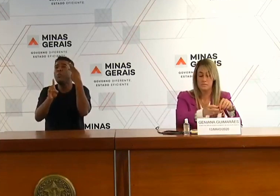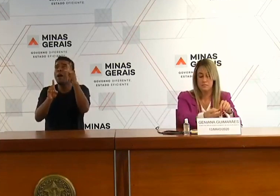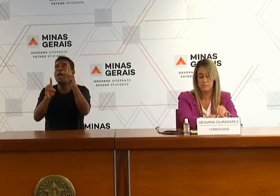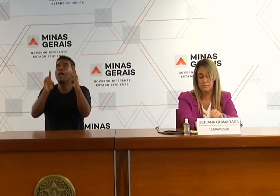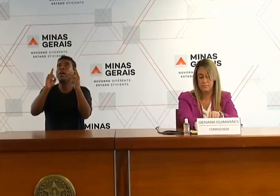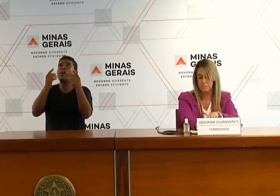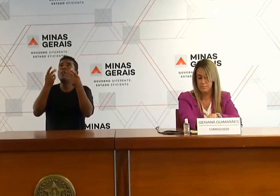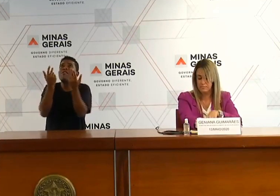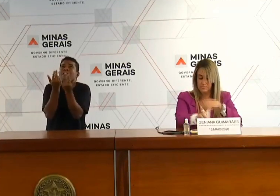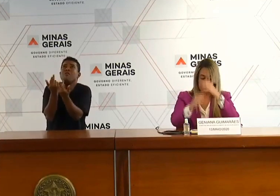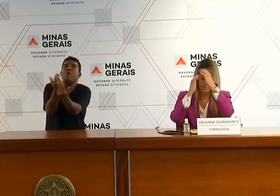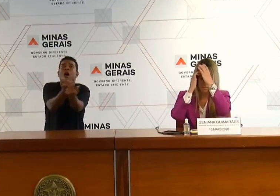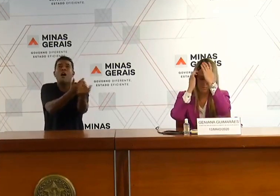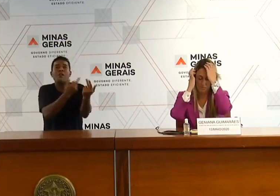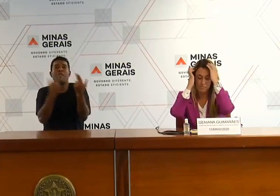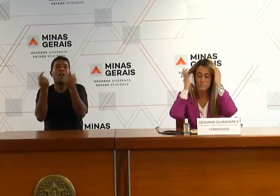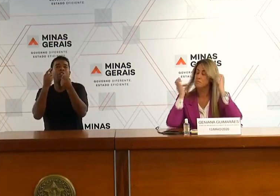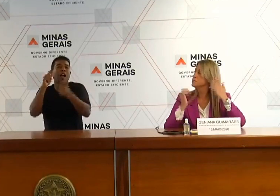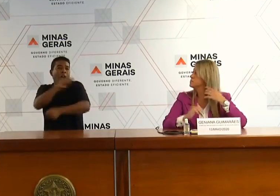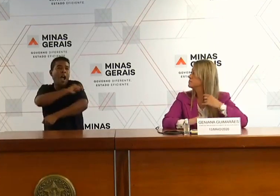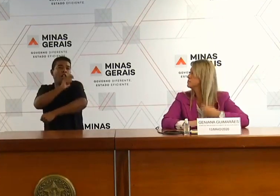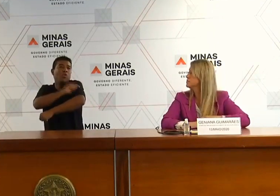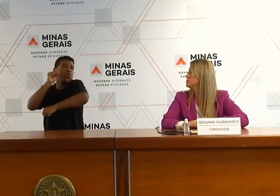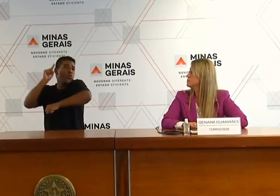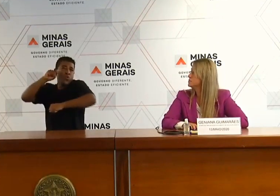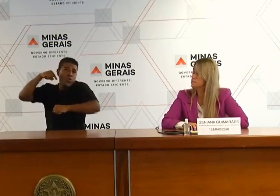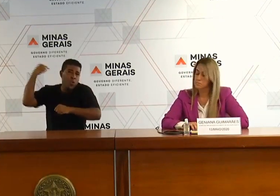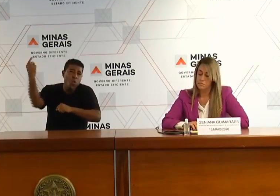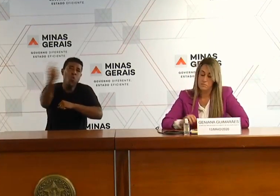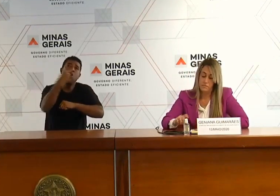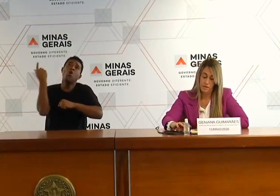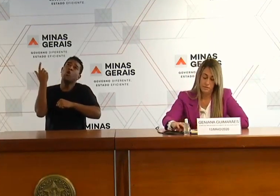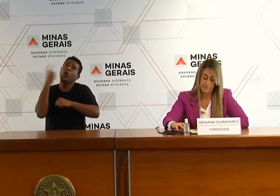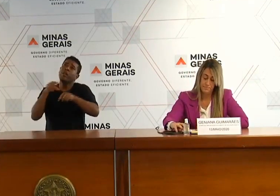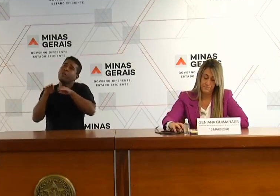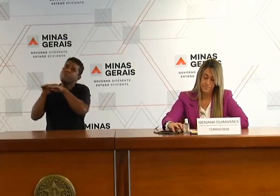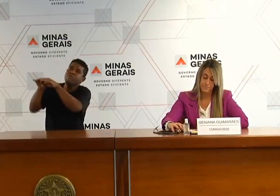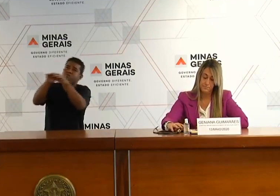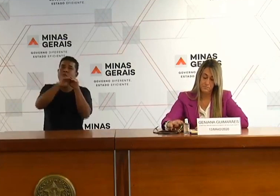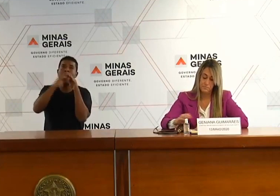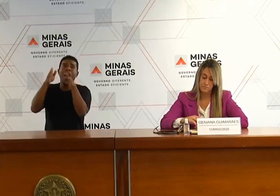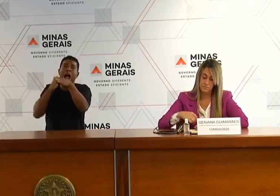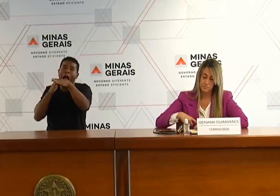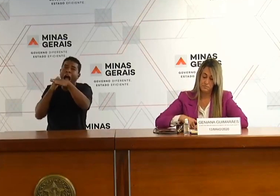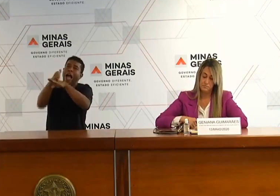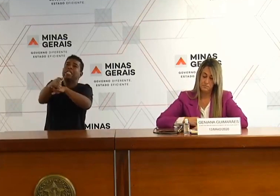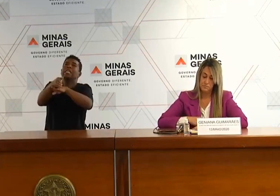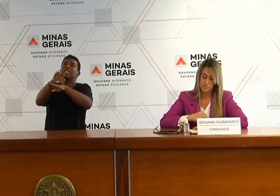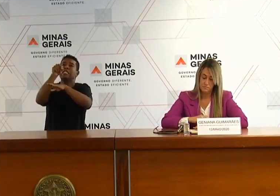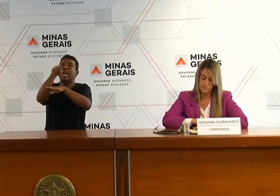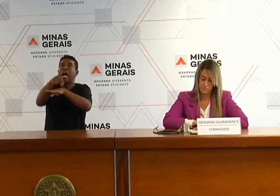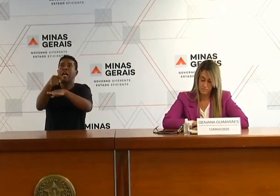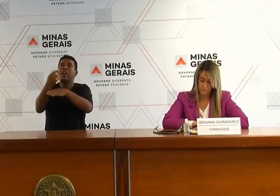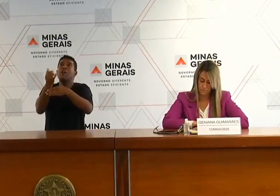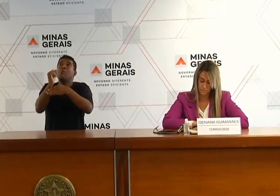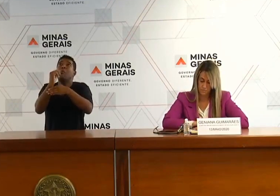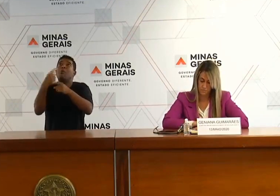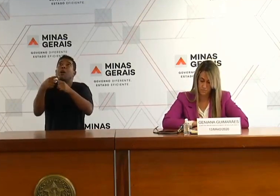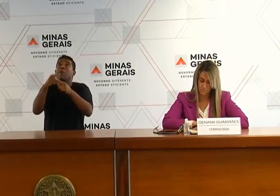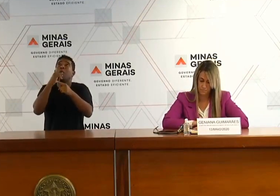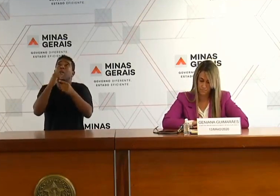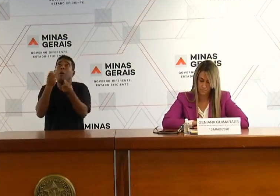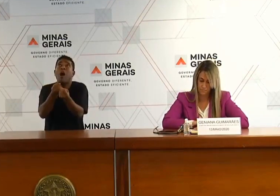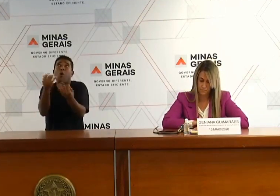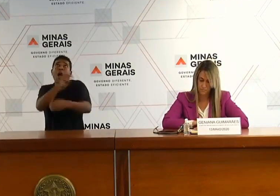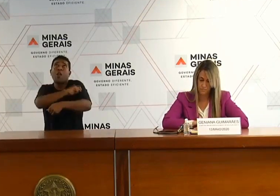a igualdade no acesso à educação, considerando os alunos que têm e os que não têm acesso à internet e TV?